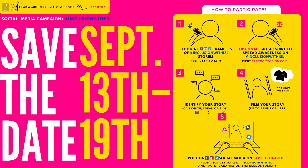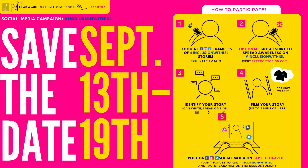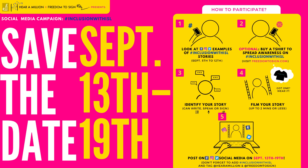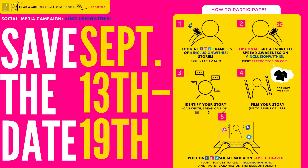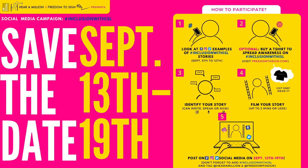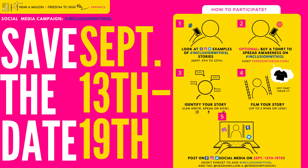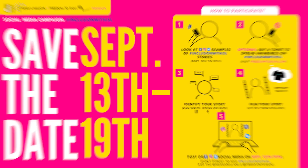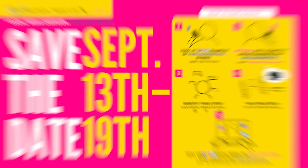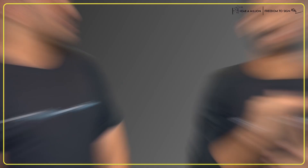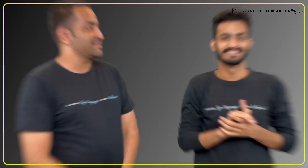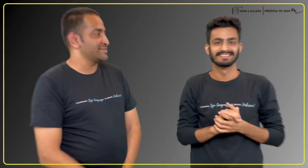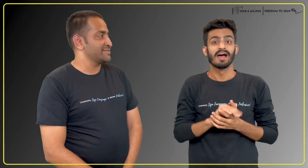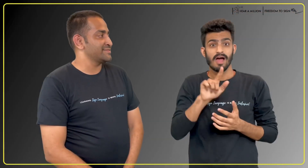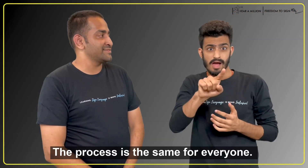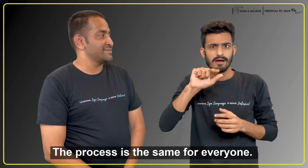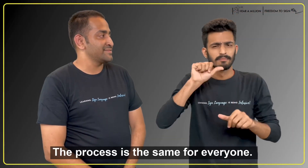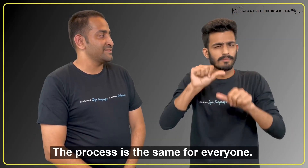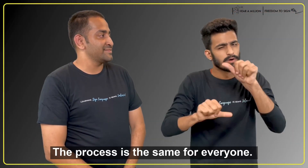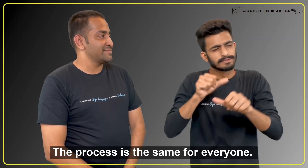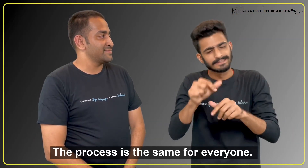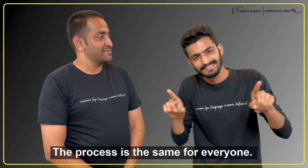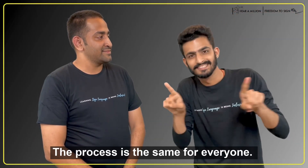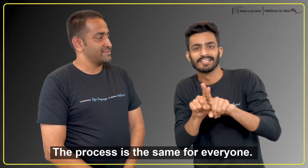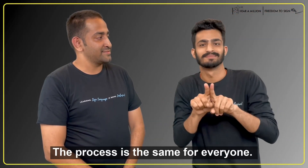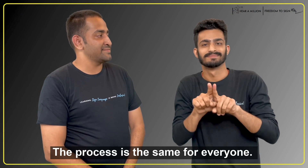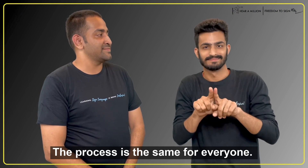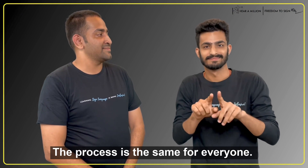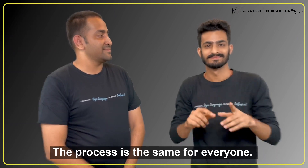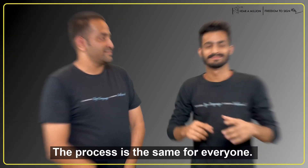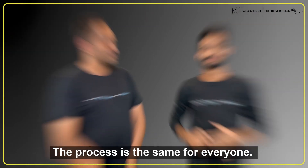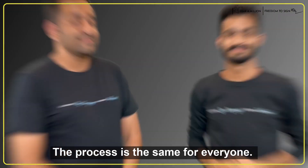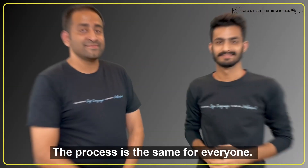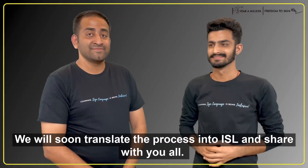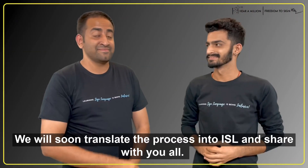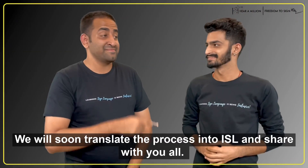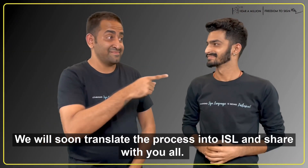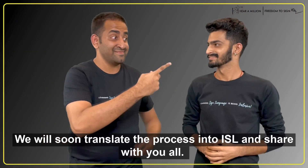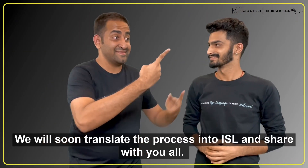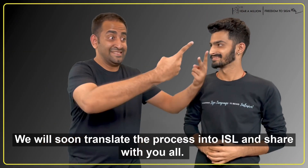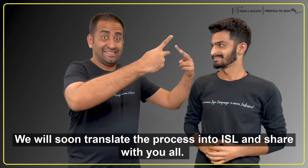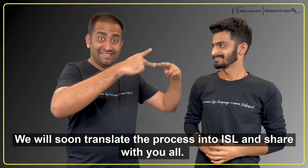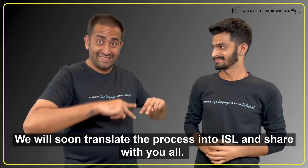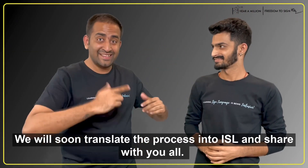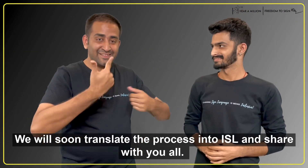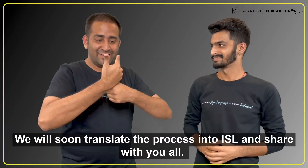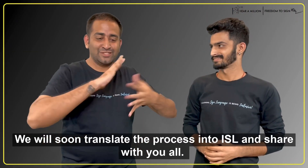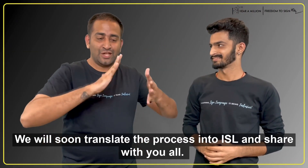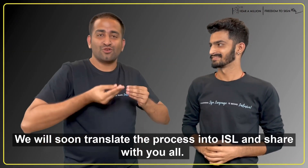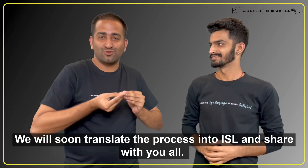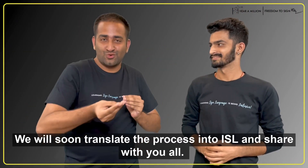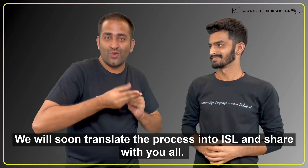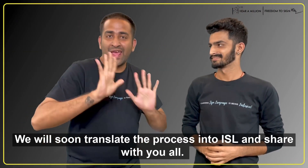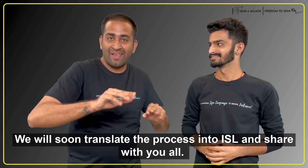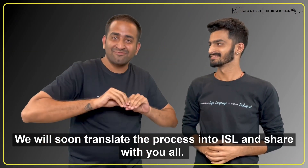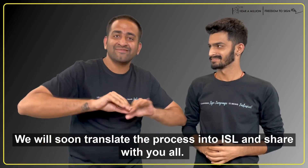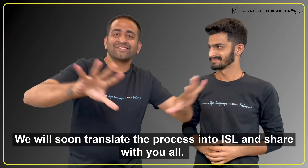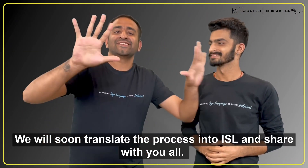ये प्रोसेस सब के लिए सेम है इस प्रोसेस को हम ज़र्दी ही ISL में भी ट्रांसलेट करके शेर